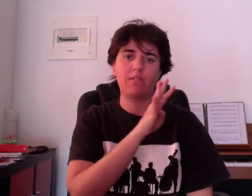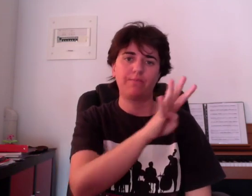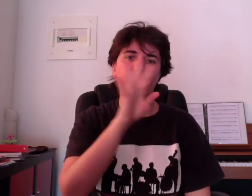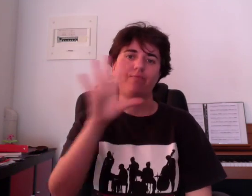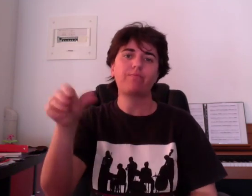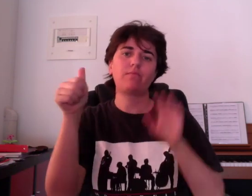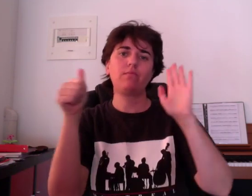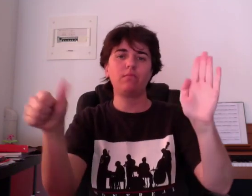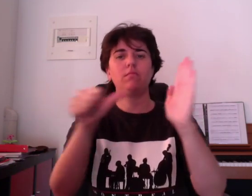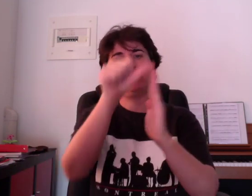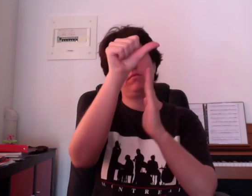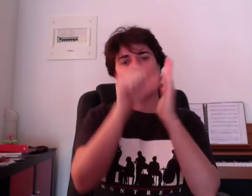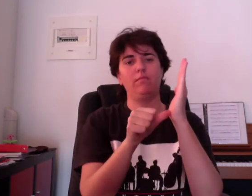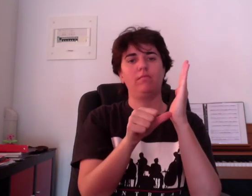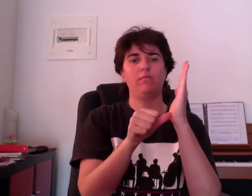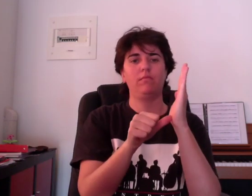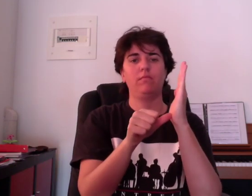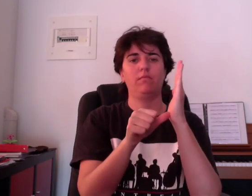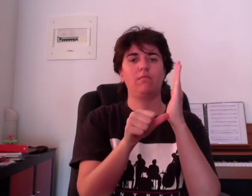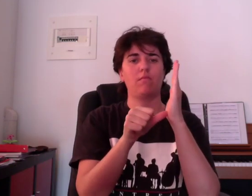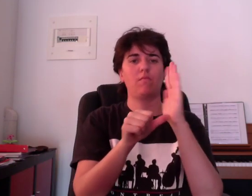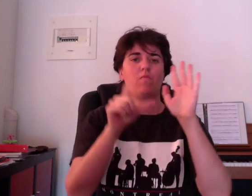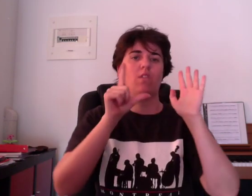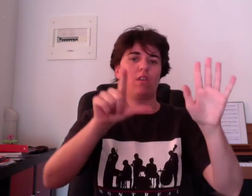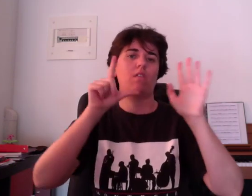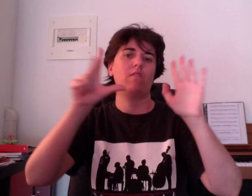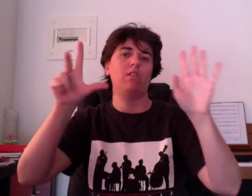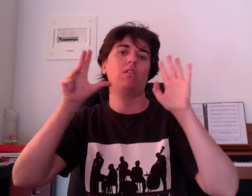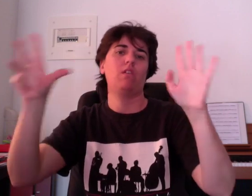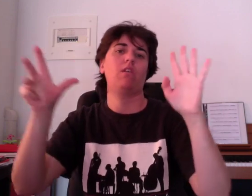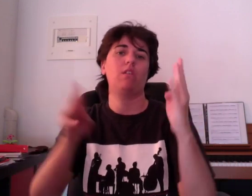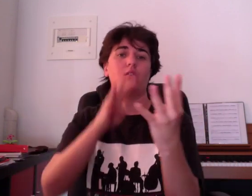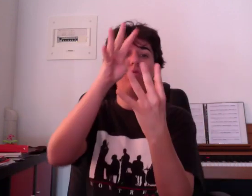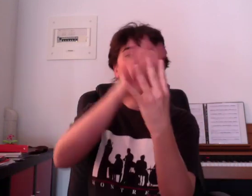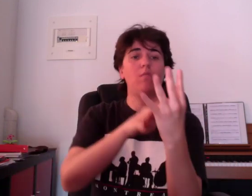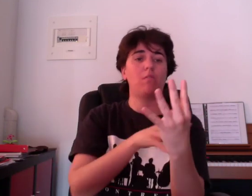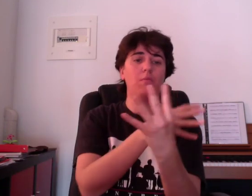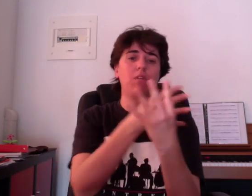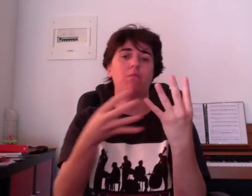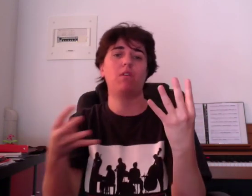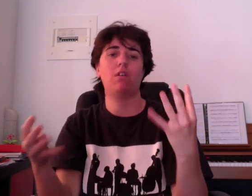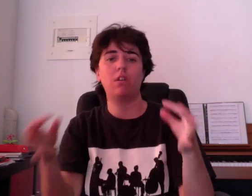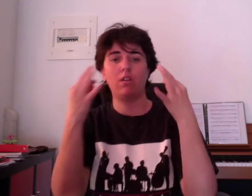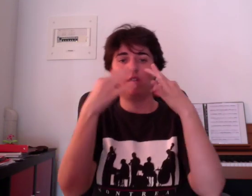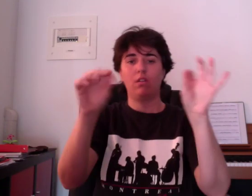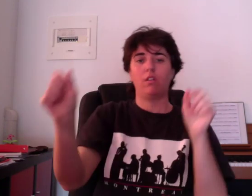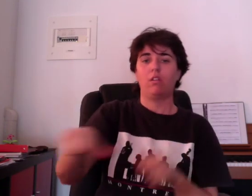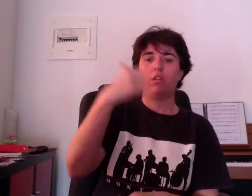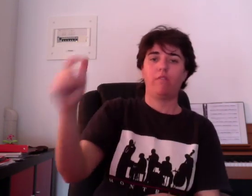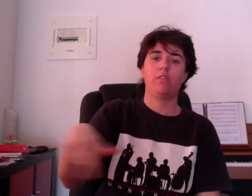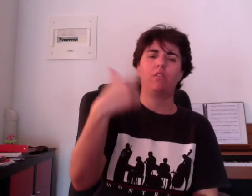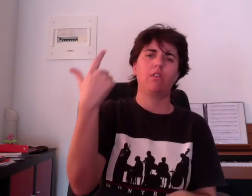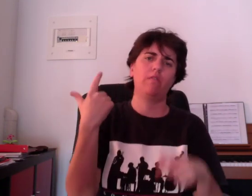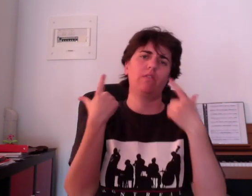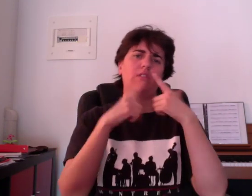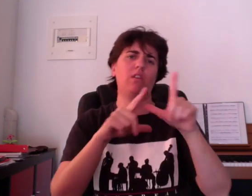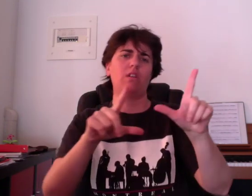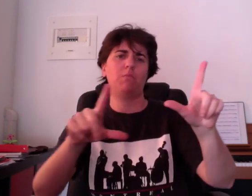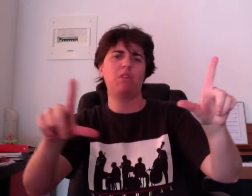Four, five, six, six, six Seven, eight, nine You're on my mind Ten, eleven, twelve Tell me